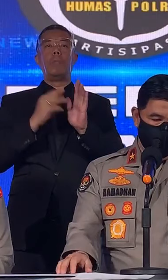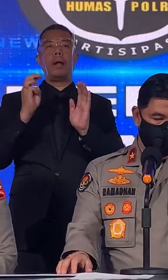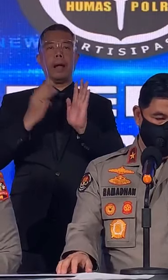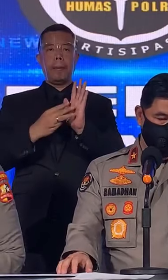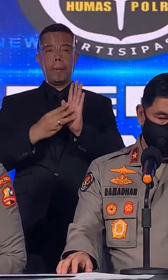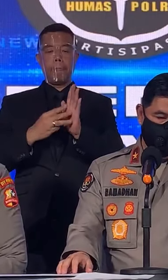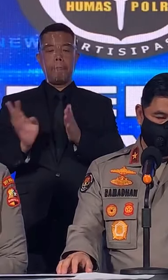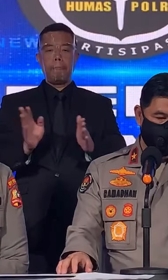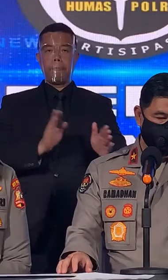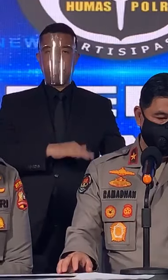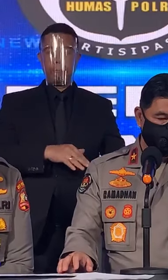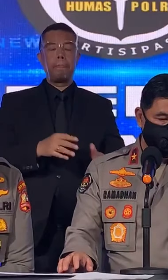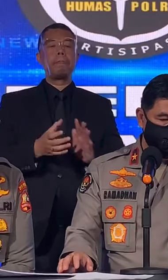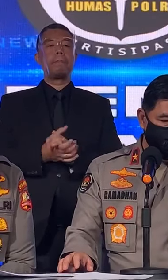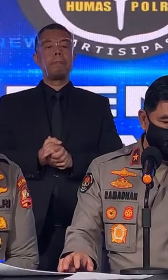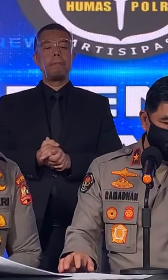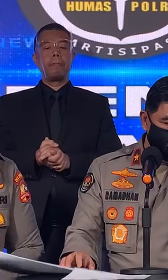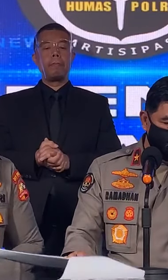Kemudian